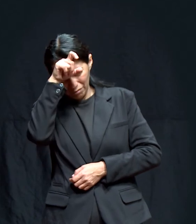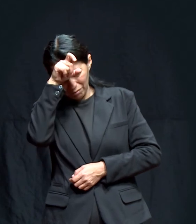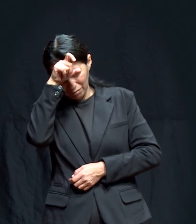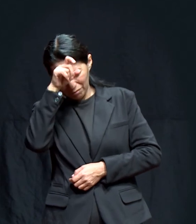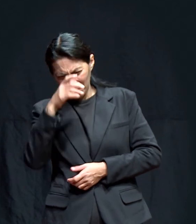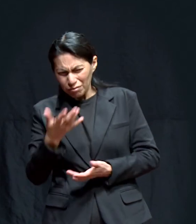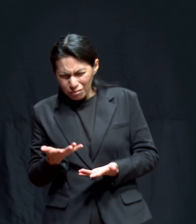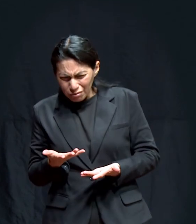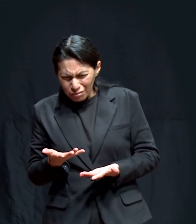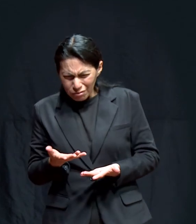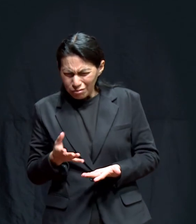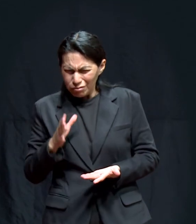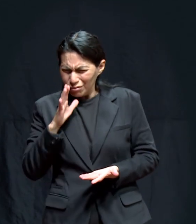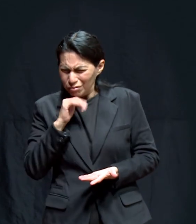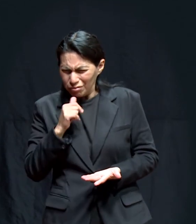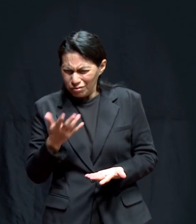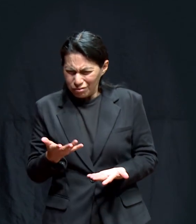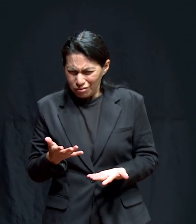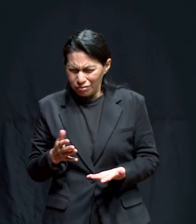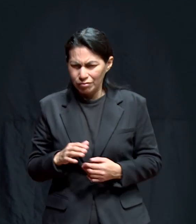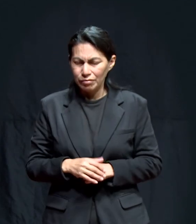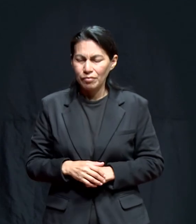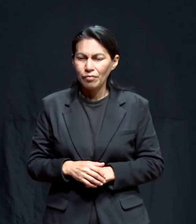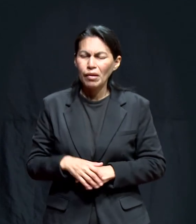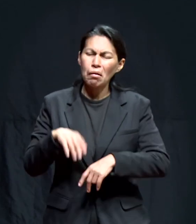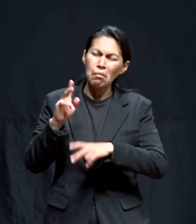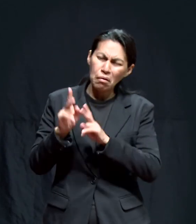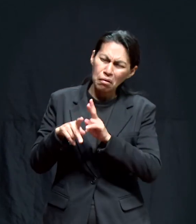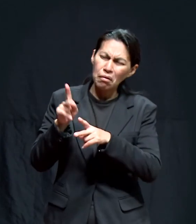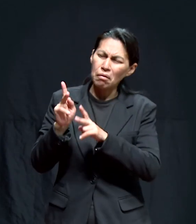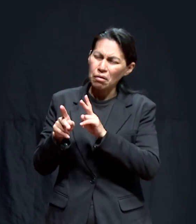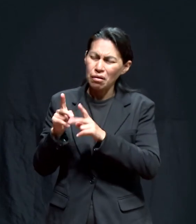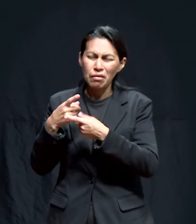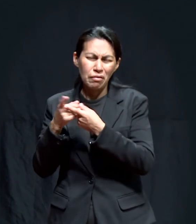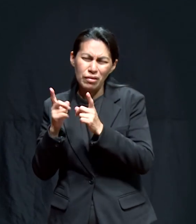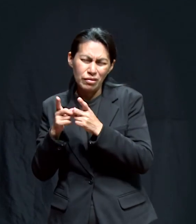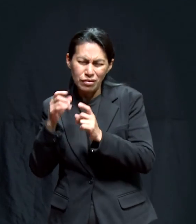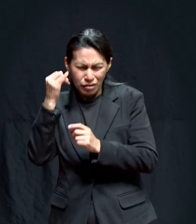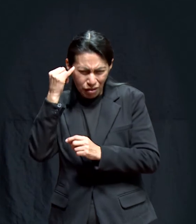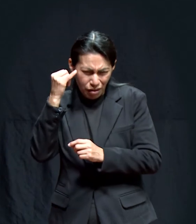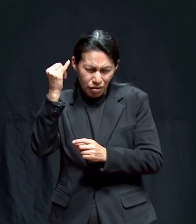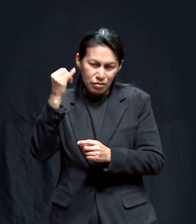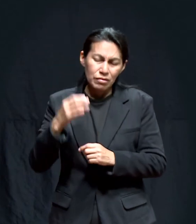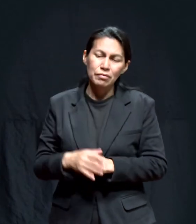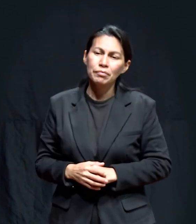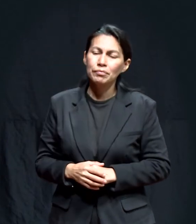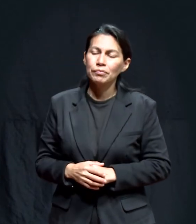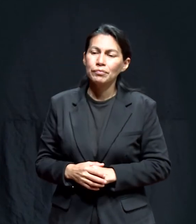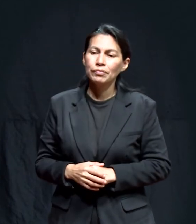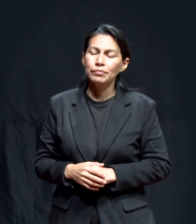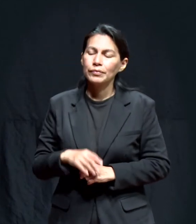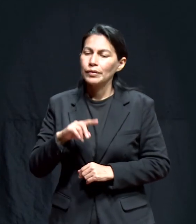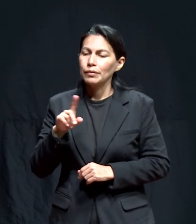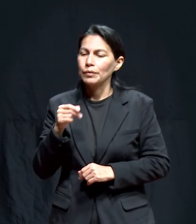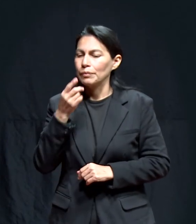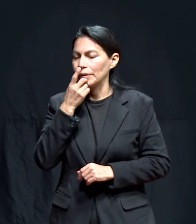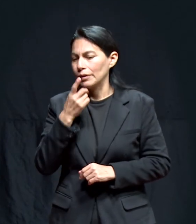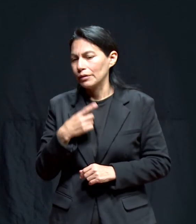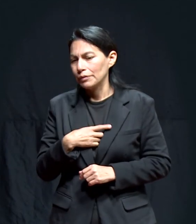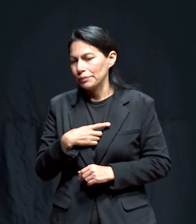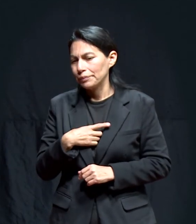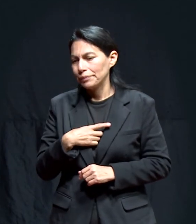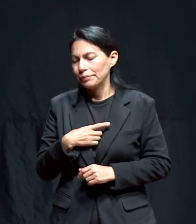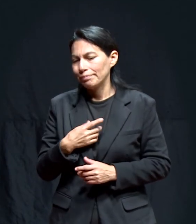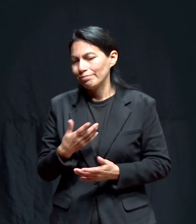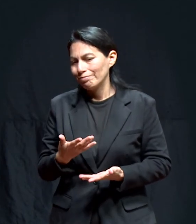Y me quedo mirando y dice, no, no, es que no es posible, me dice. Y así estuvimos porfiando hasta que al final me dijo, bueno, mire,